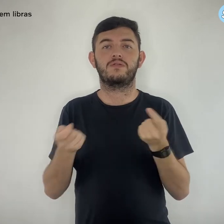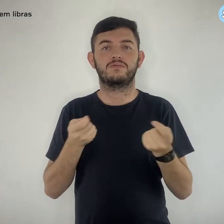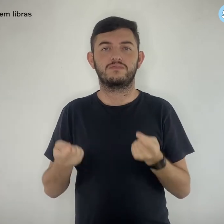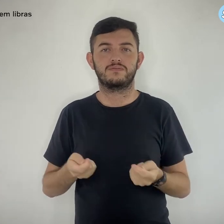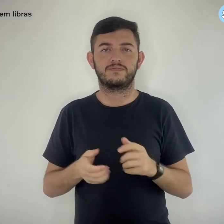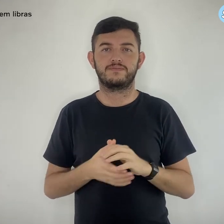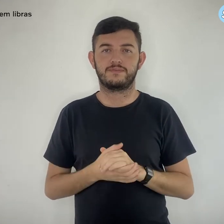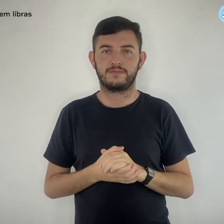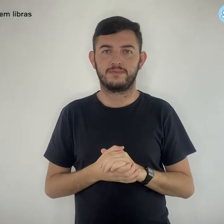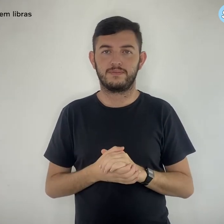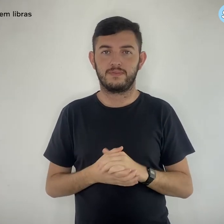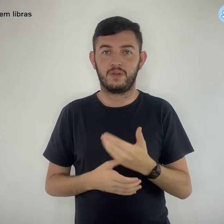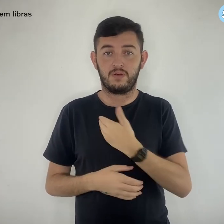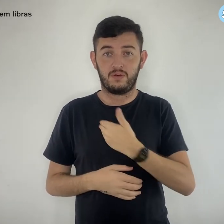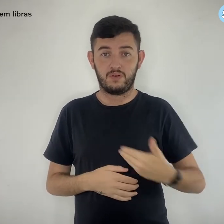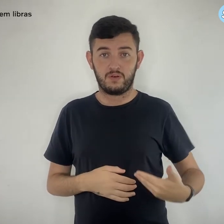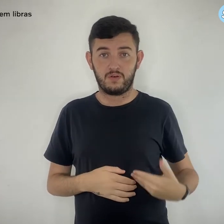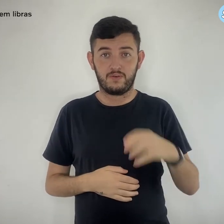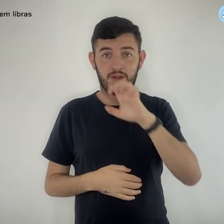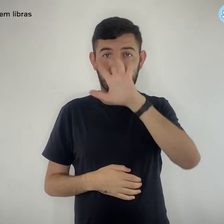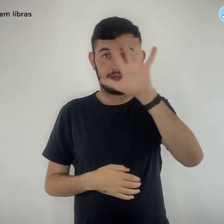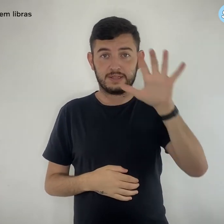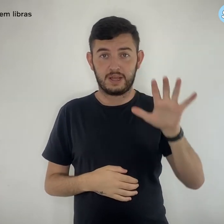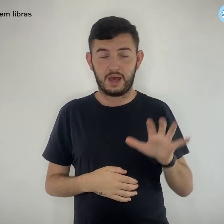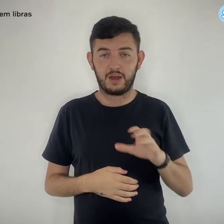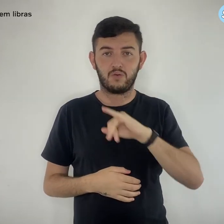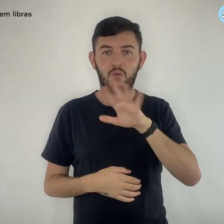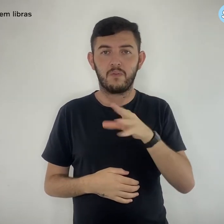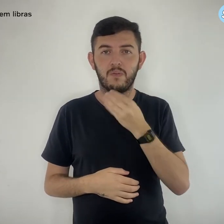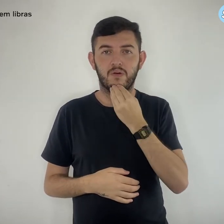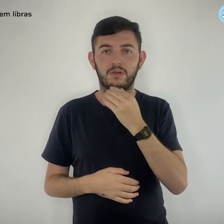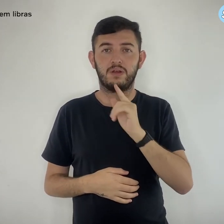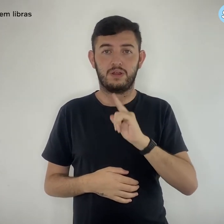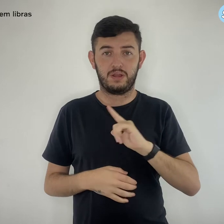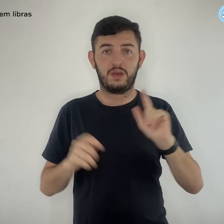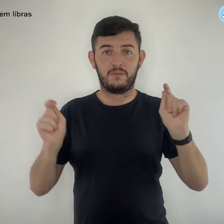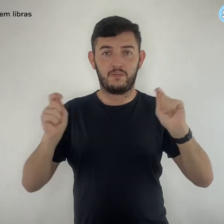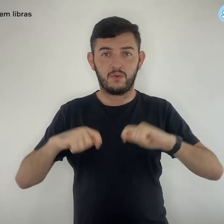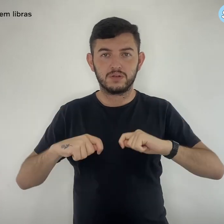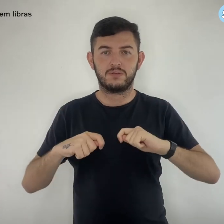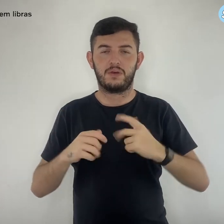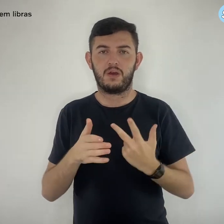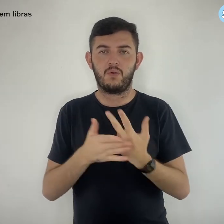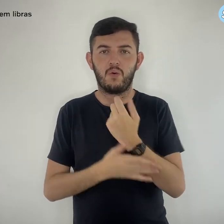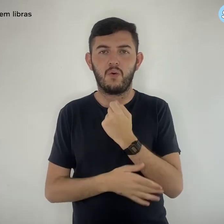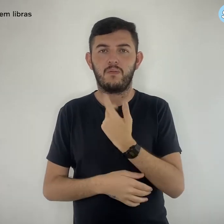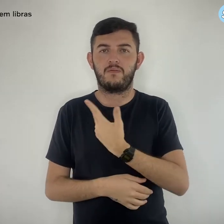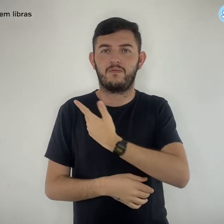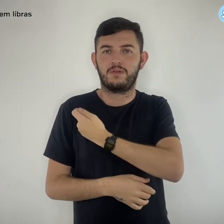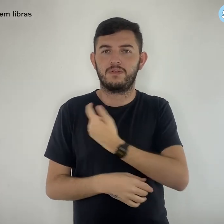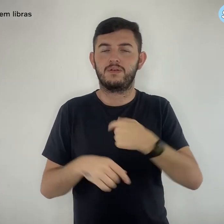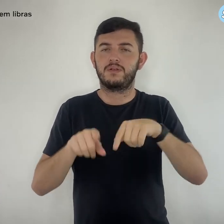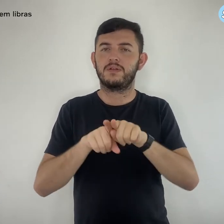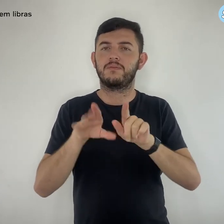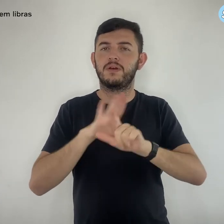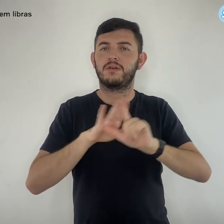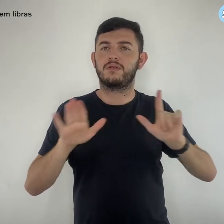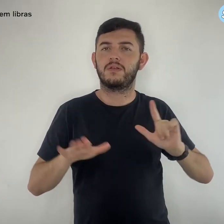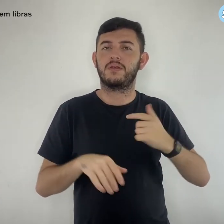à Covid. Os governos estaduais têm a oportunidade de acelerar a compra de vacinas